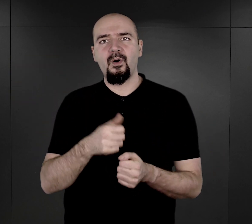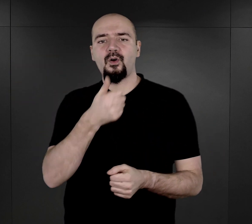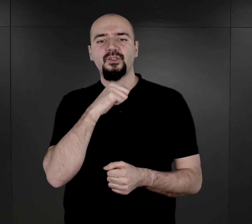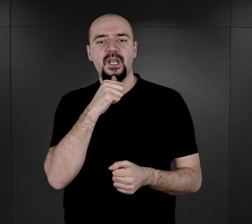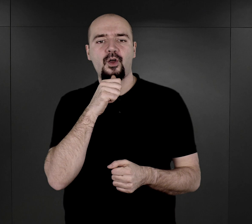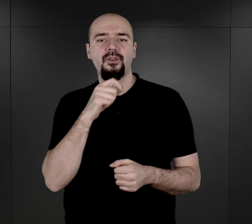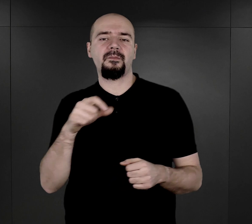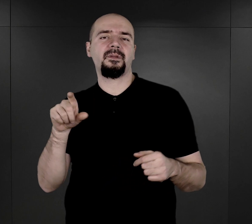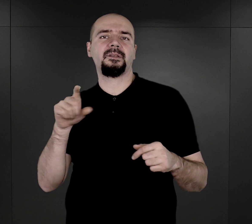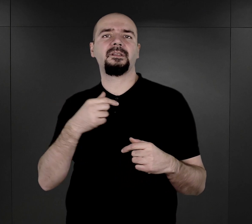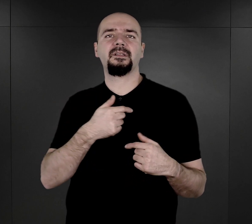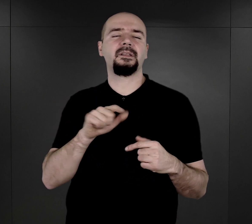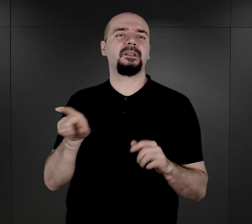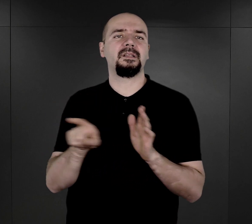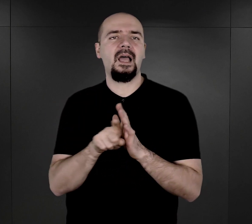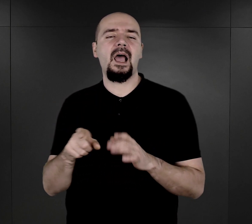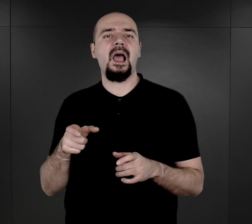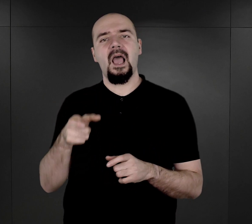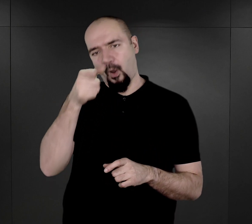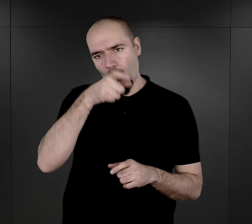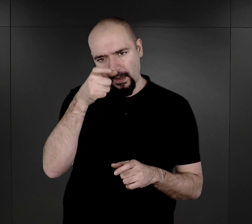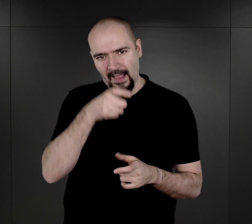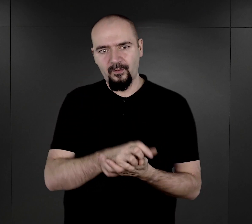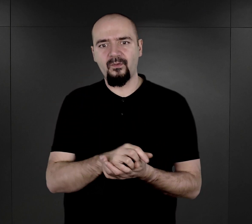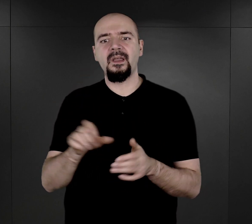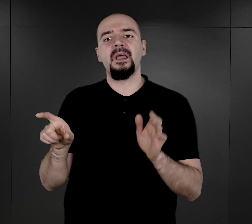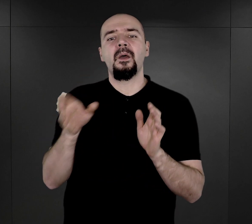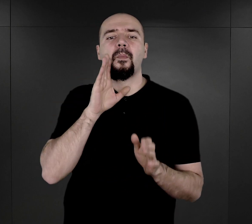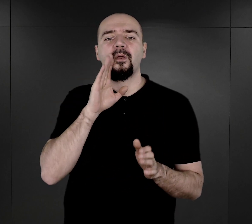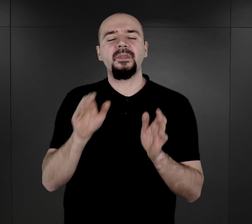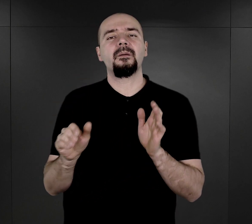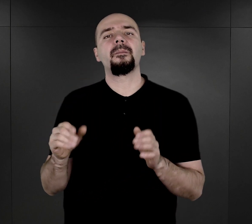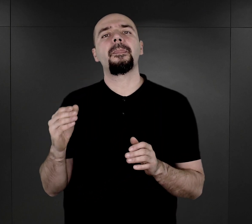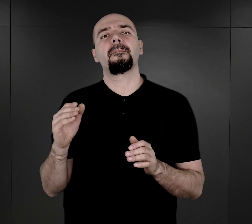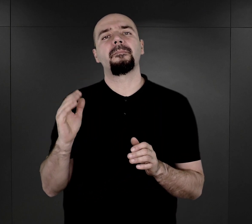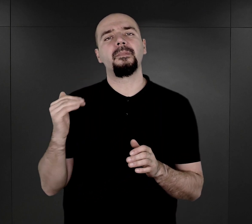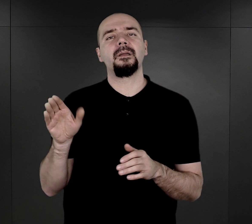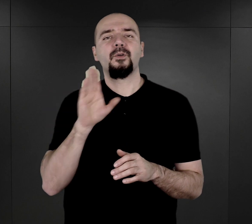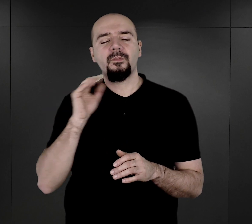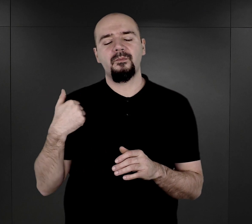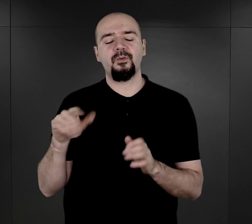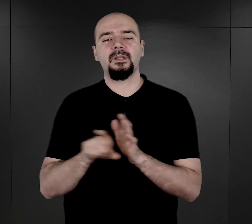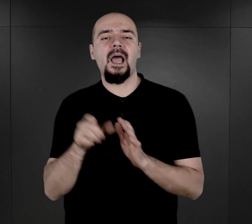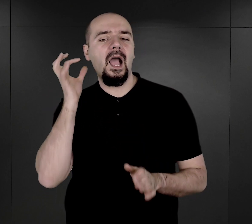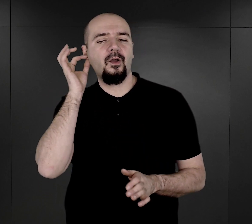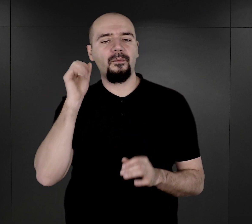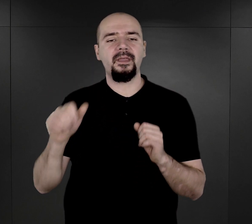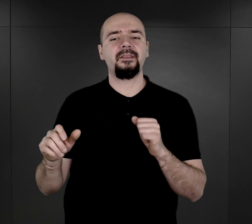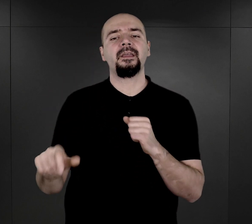przestępców kryminalnych. Podobnie było w obozie dla kobiet, utworzonym w 1942 roku.